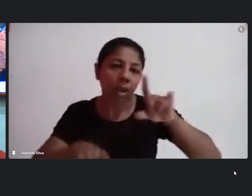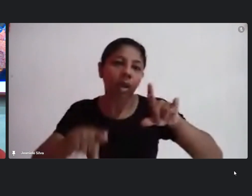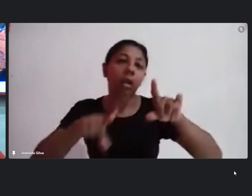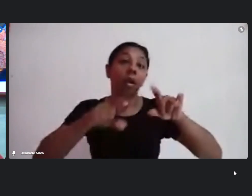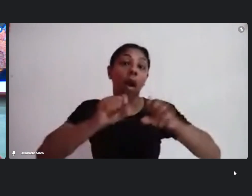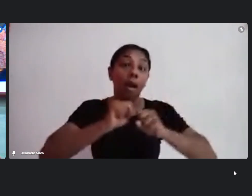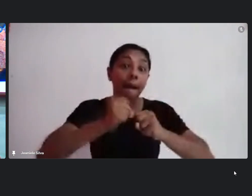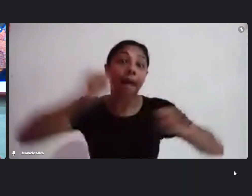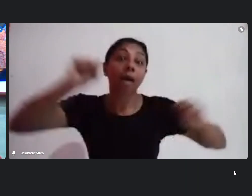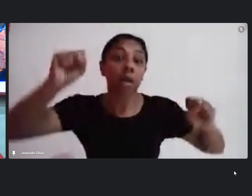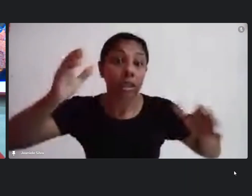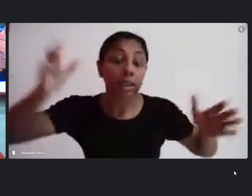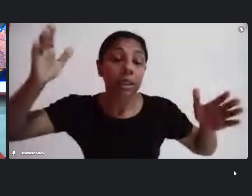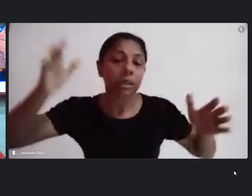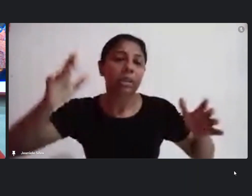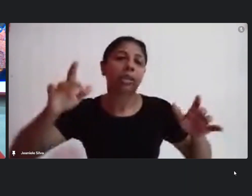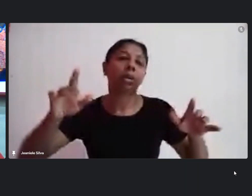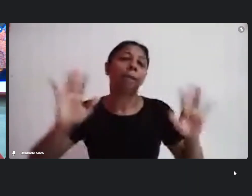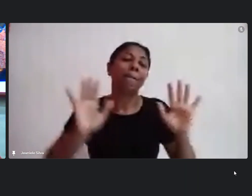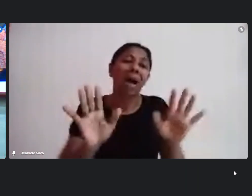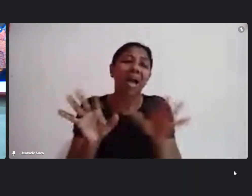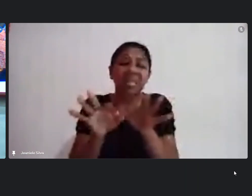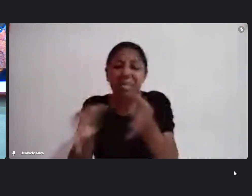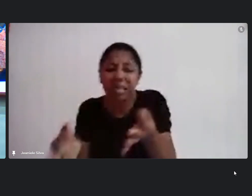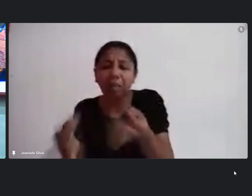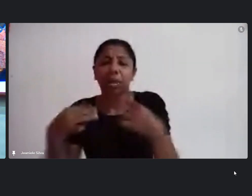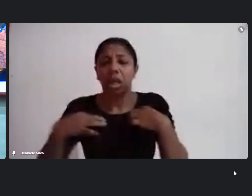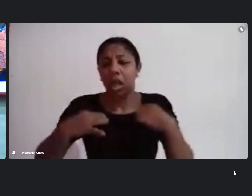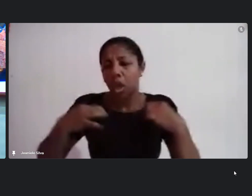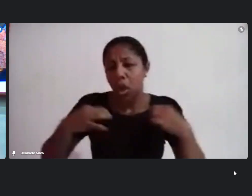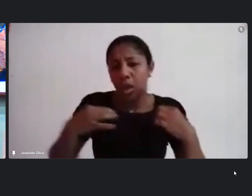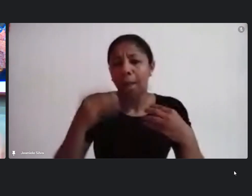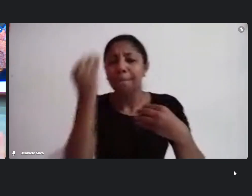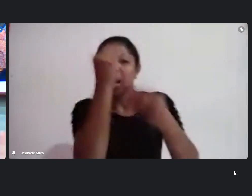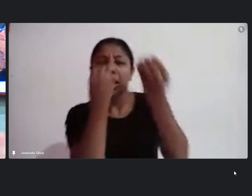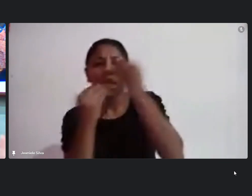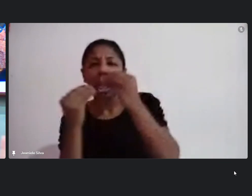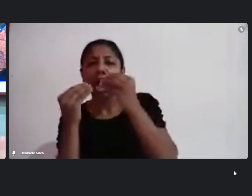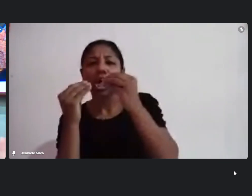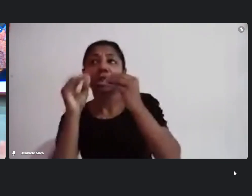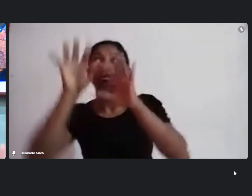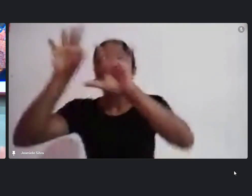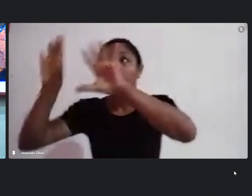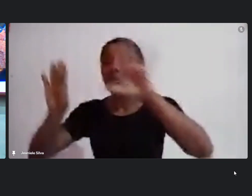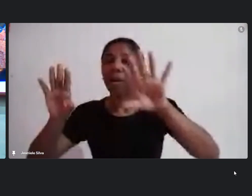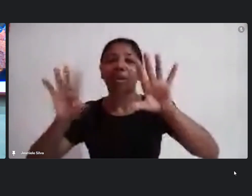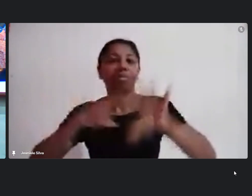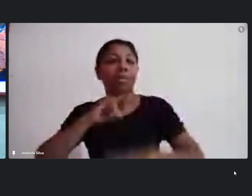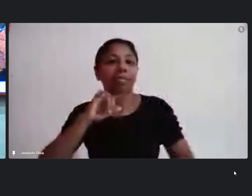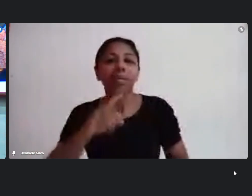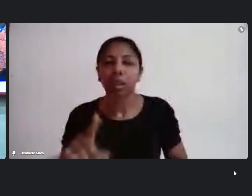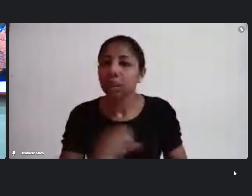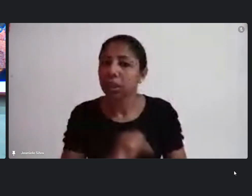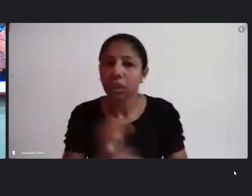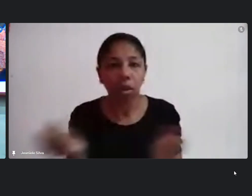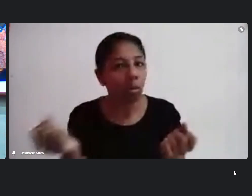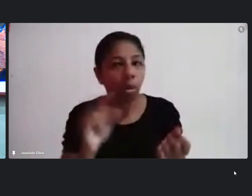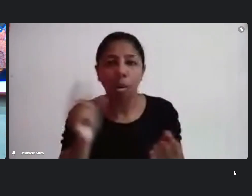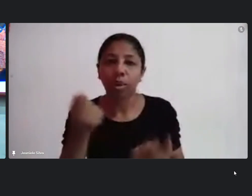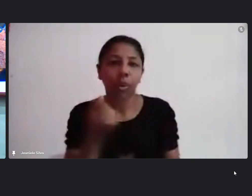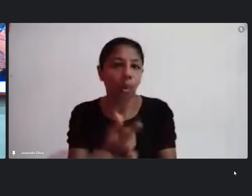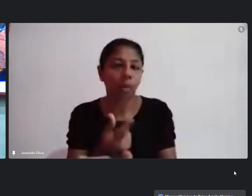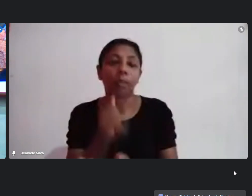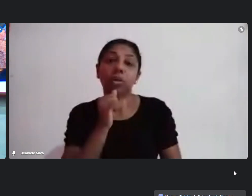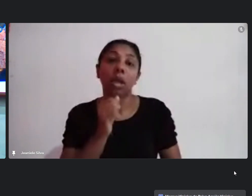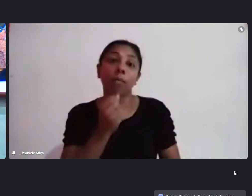porém figurino maquiagem cenografia isso é possível comprar certo pagar cachê